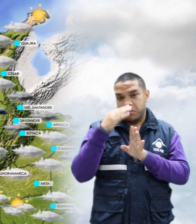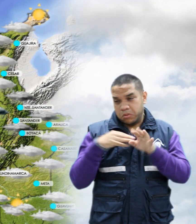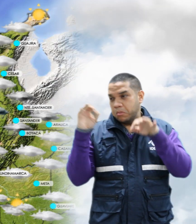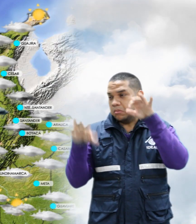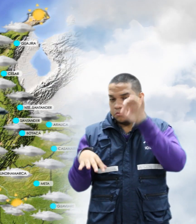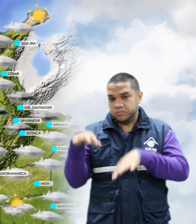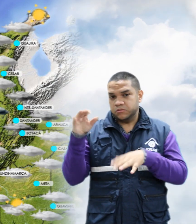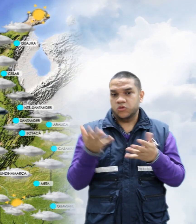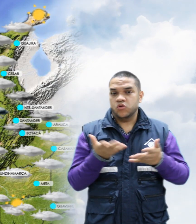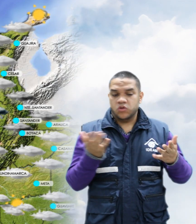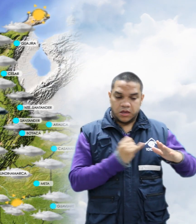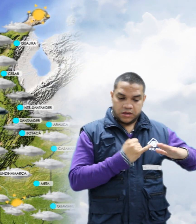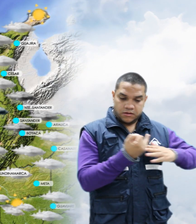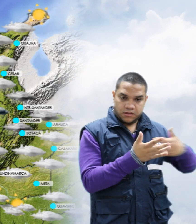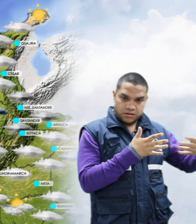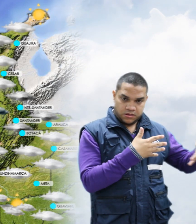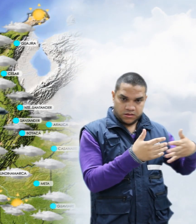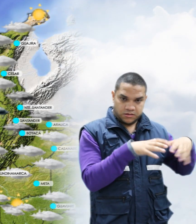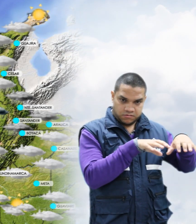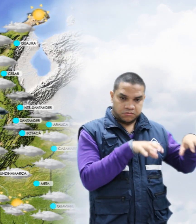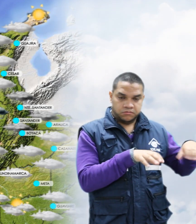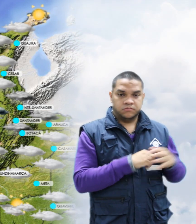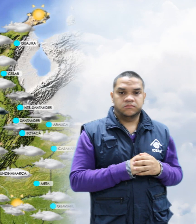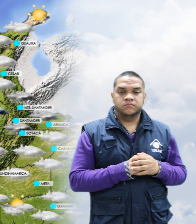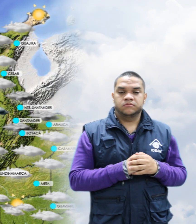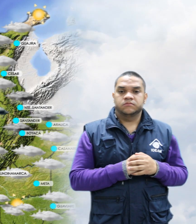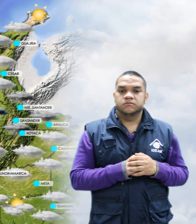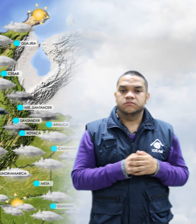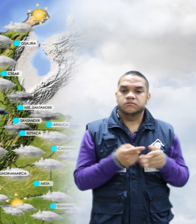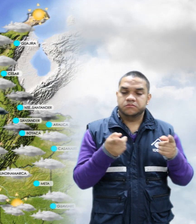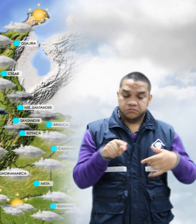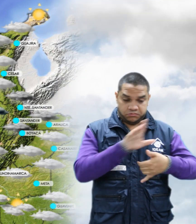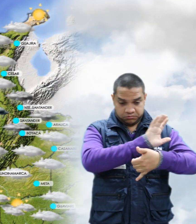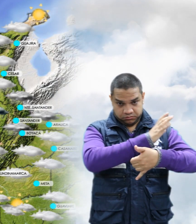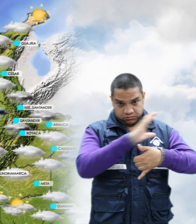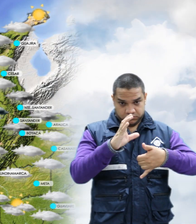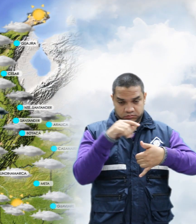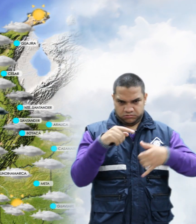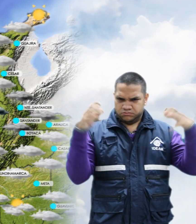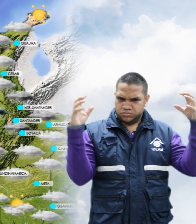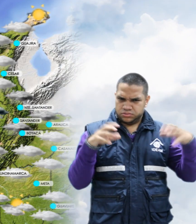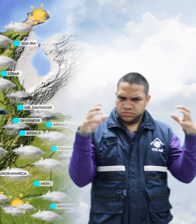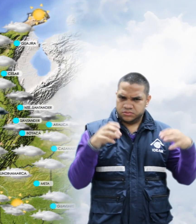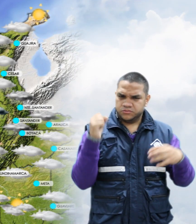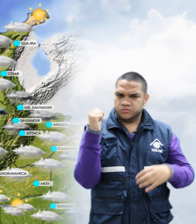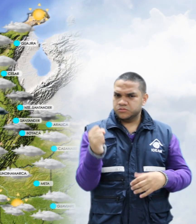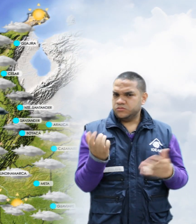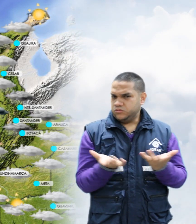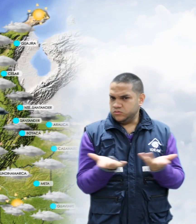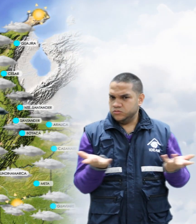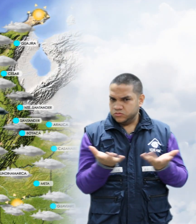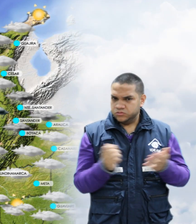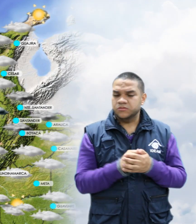zonas aledañas al archipiélago de San Andrés y Providencia. Sobre la región Caribe, las lluvias más intensas se prevén sobre sectores